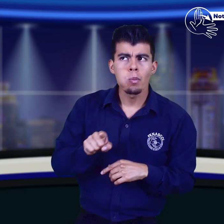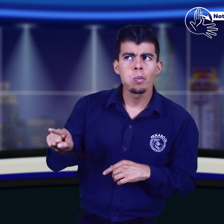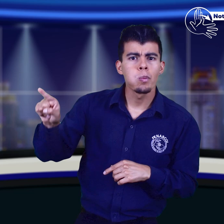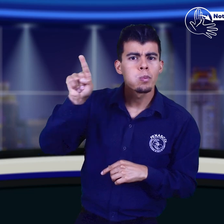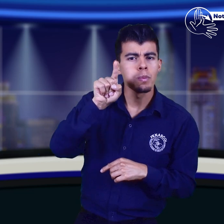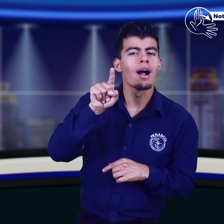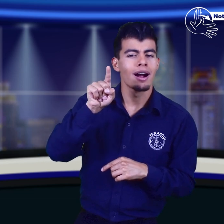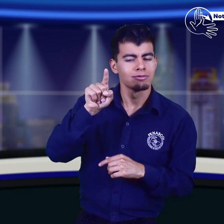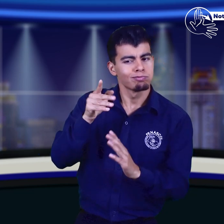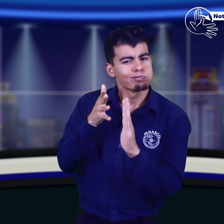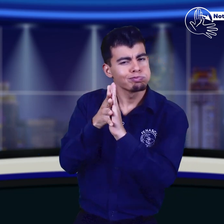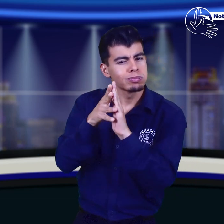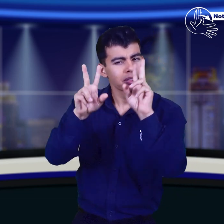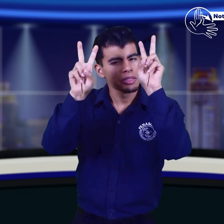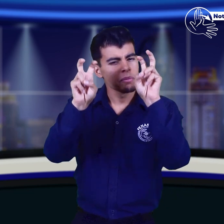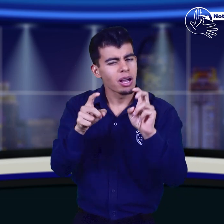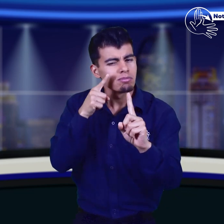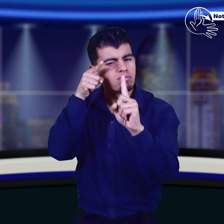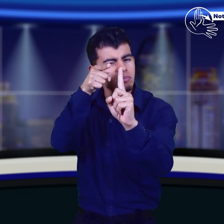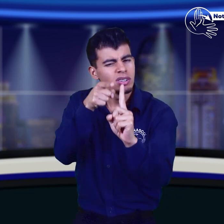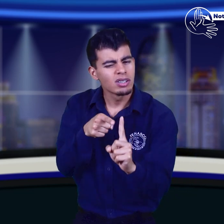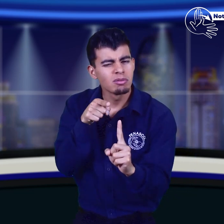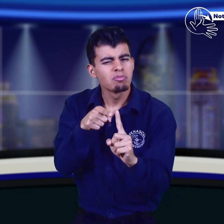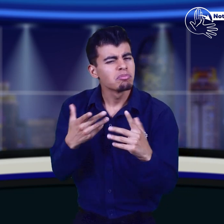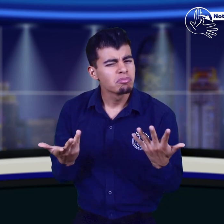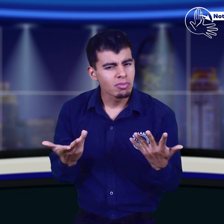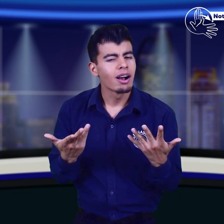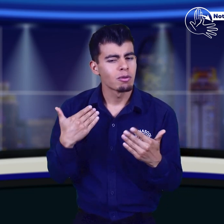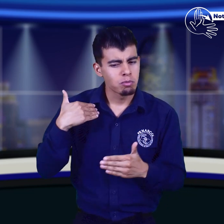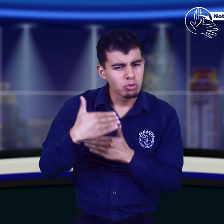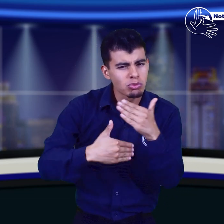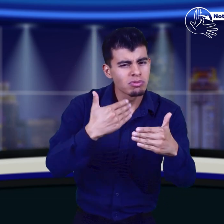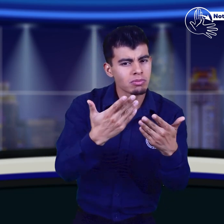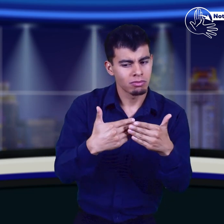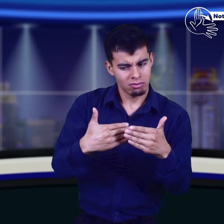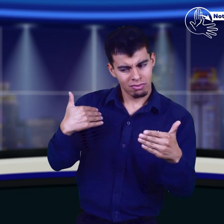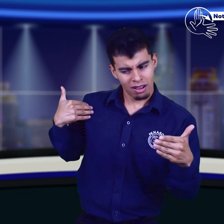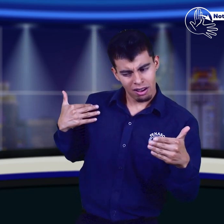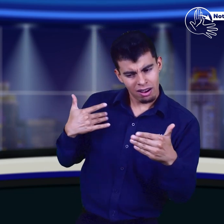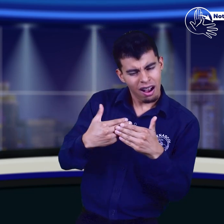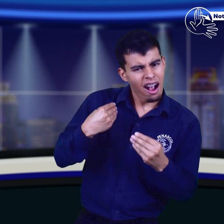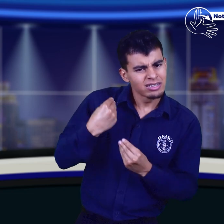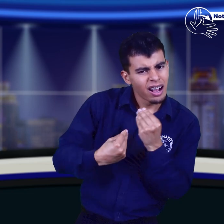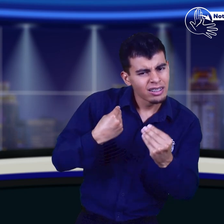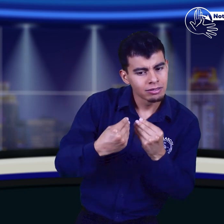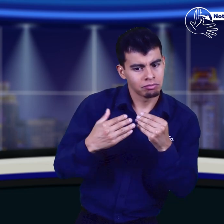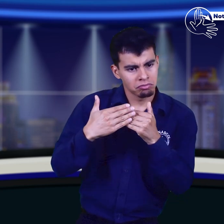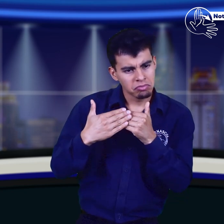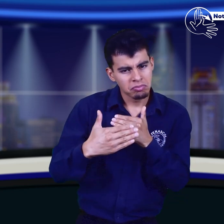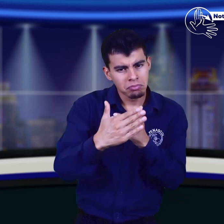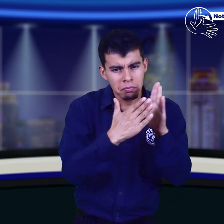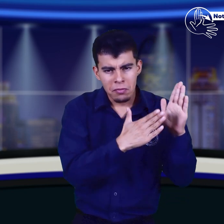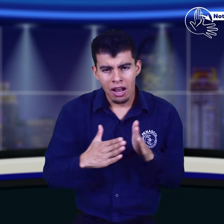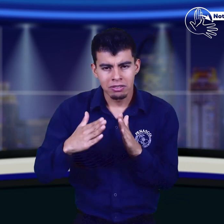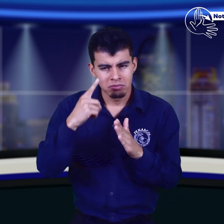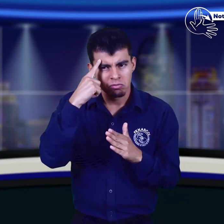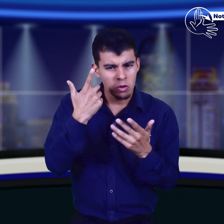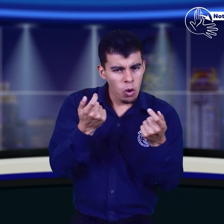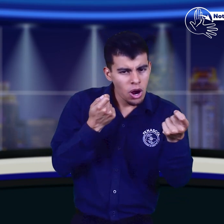asociativo de la comunidad sorda, sus objetivos, información sobre sus procesos, acciones pasadas, planes